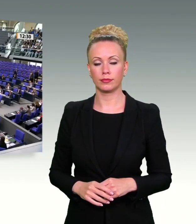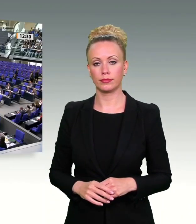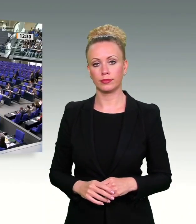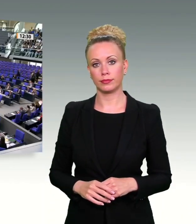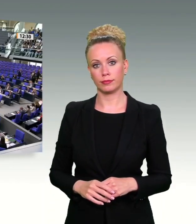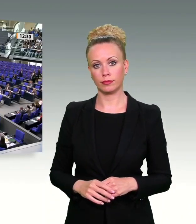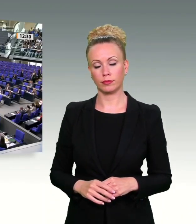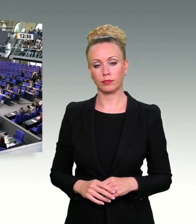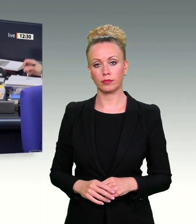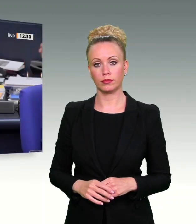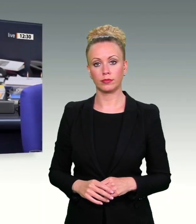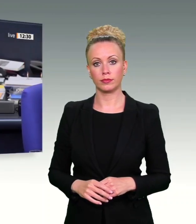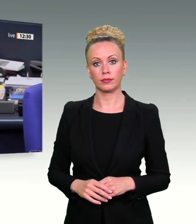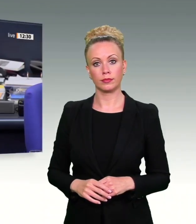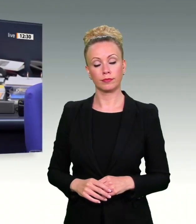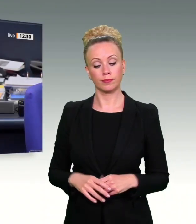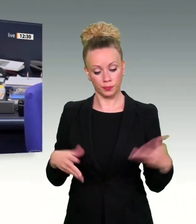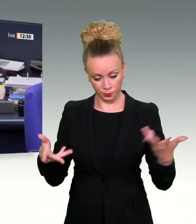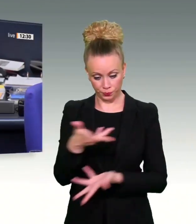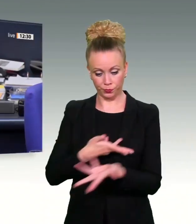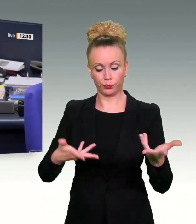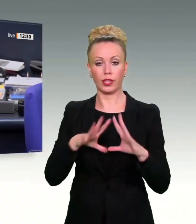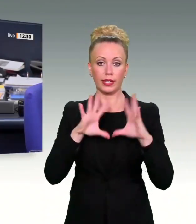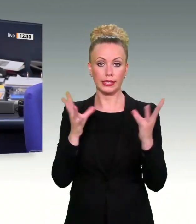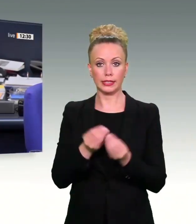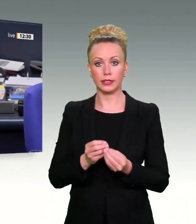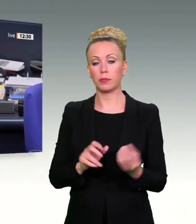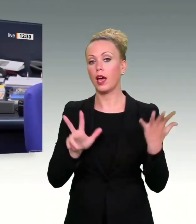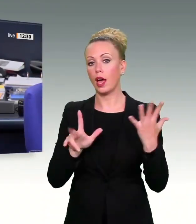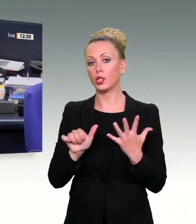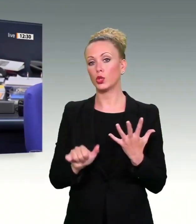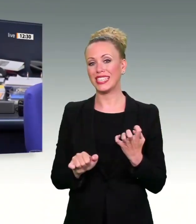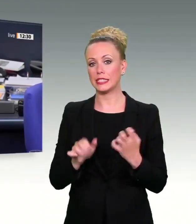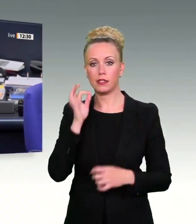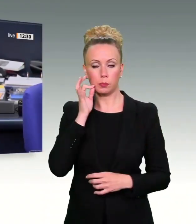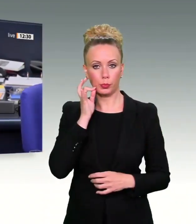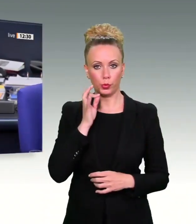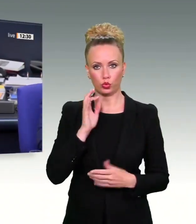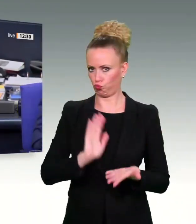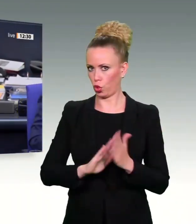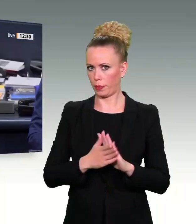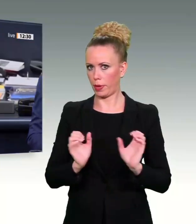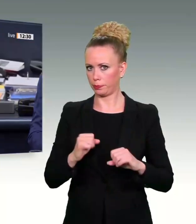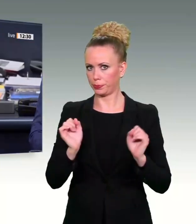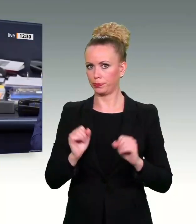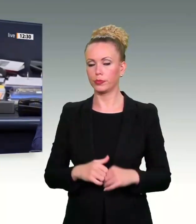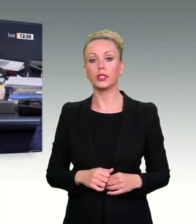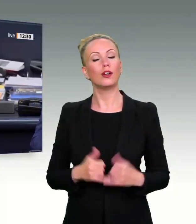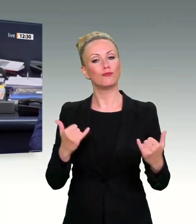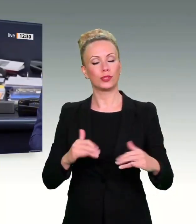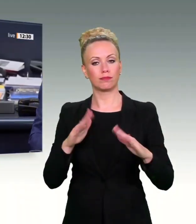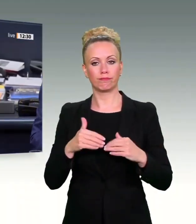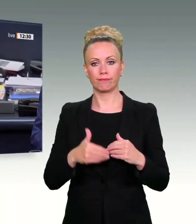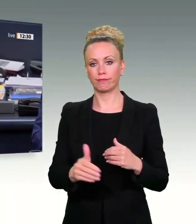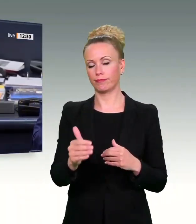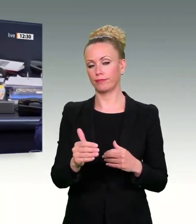Für die Aussprache ist eine Dauer von 68 Minuten vereinbart. Und ich eröffne auch